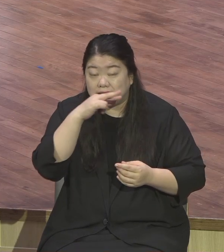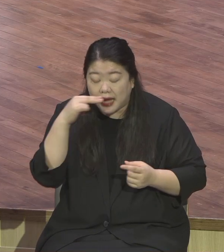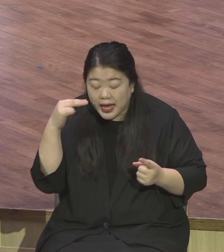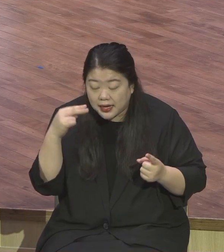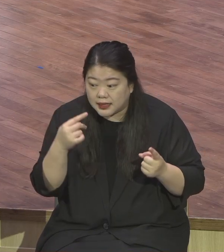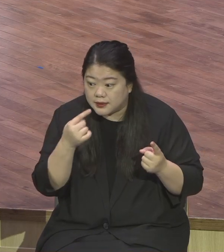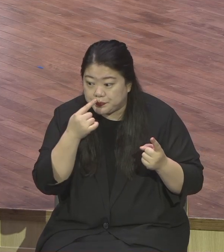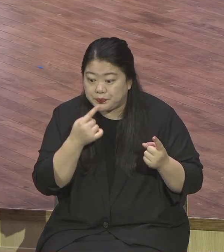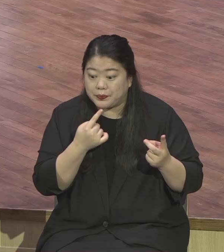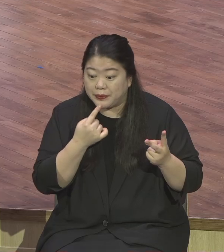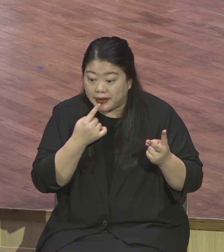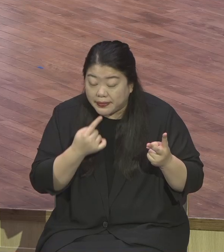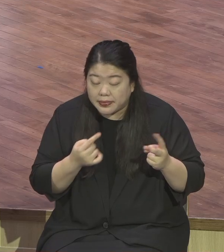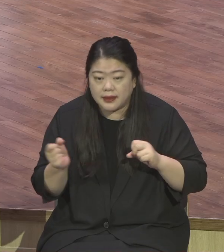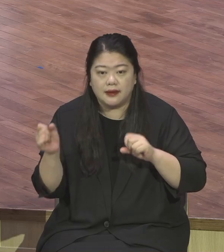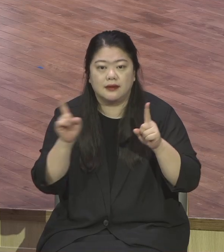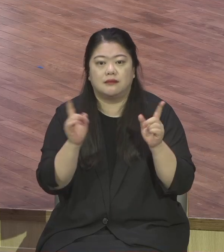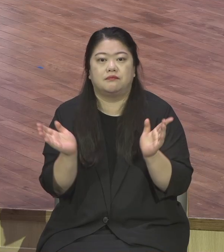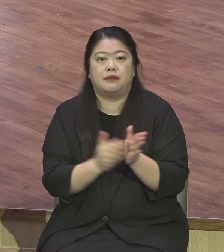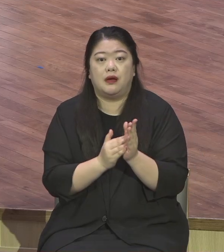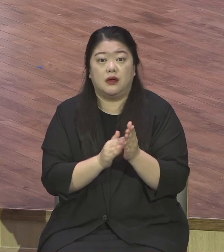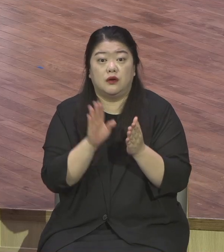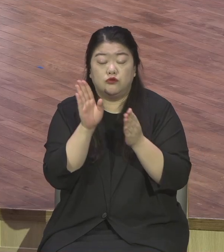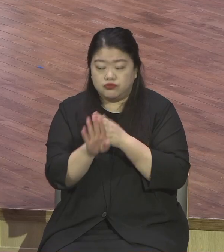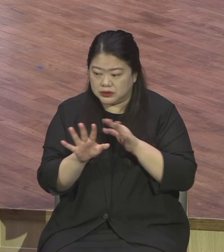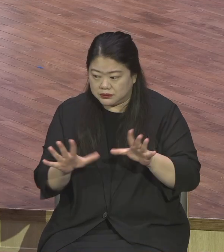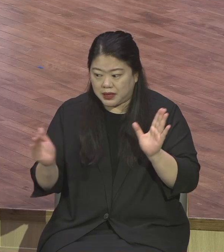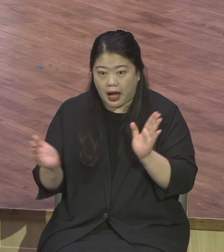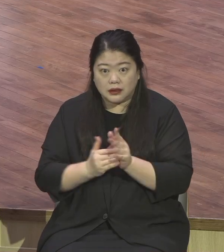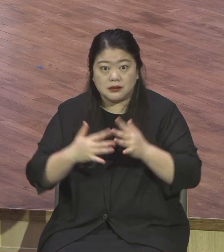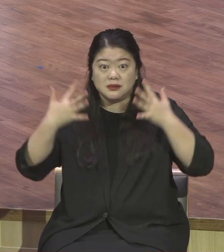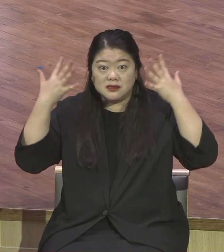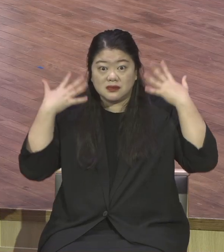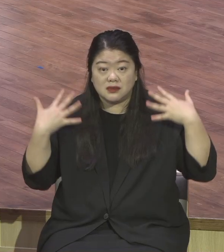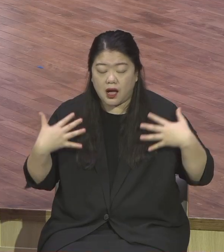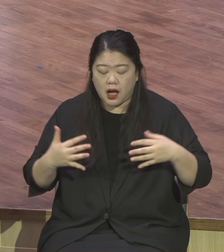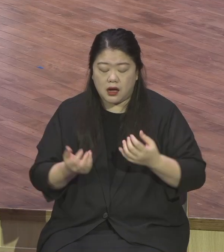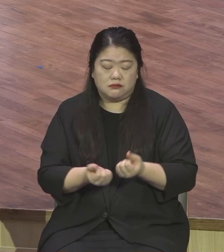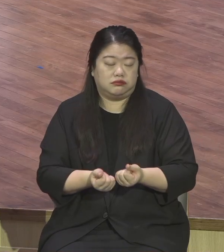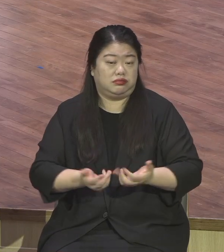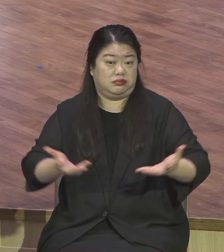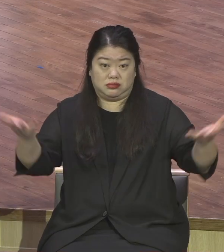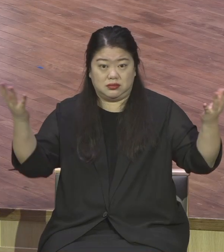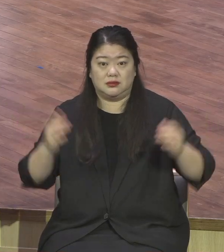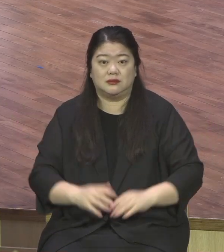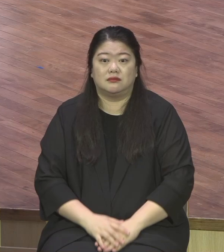또 스타벅스가 확 일어나 전 세계 커피향은 스타벅스가 되어버려요